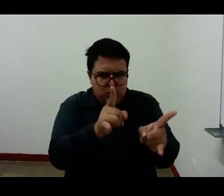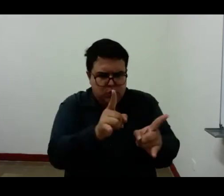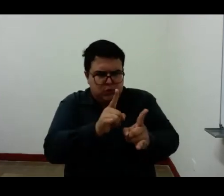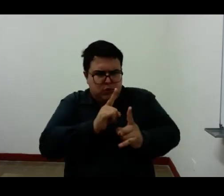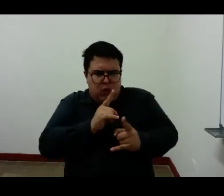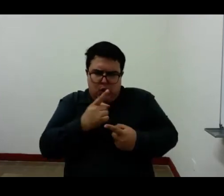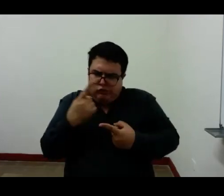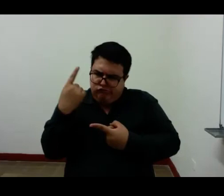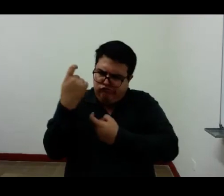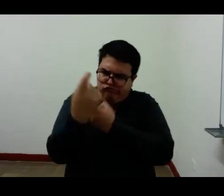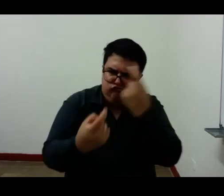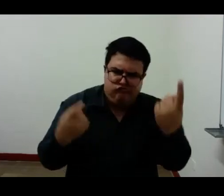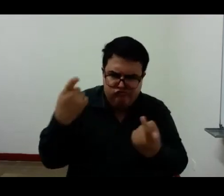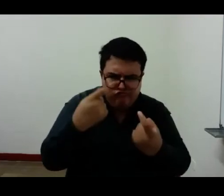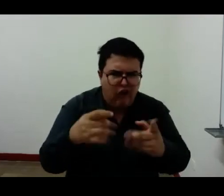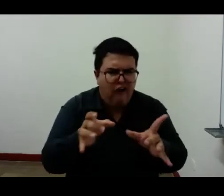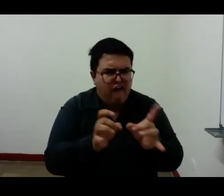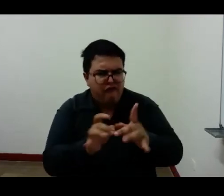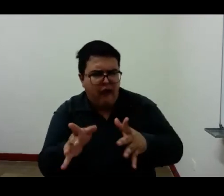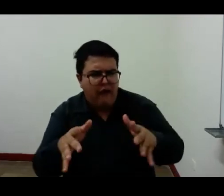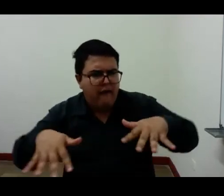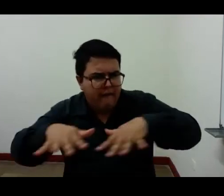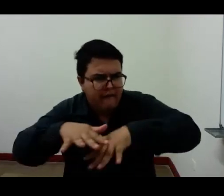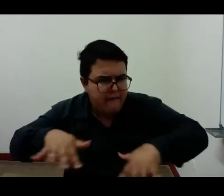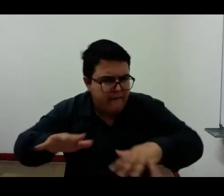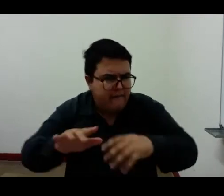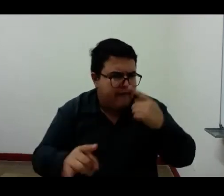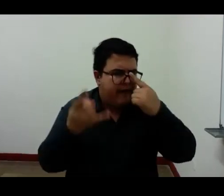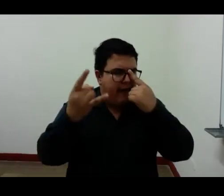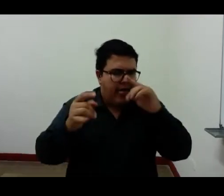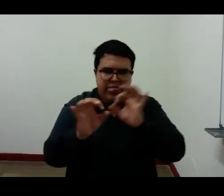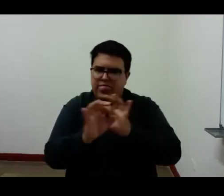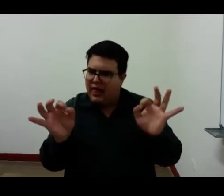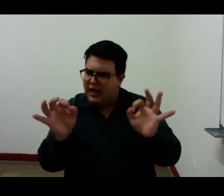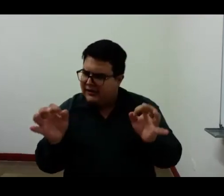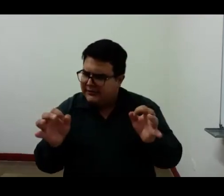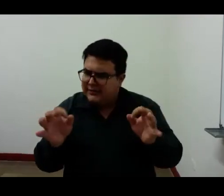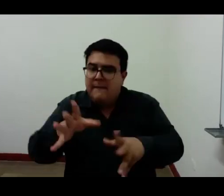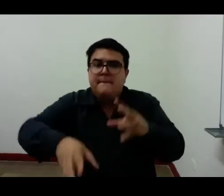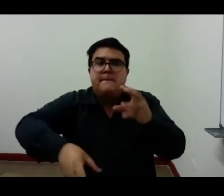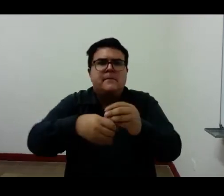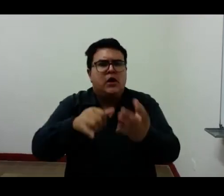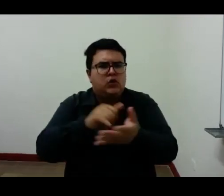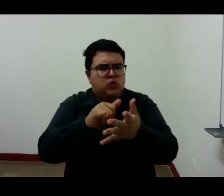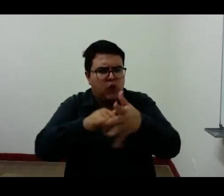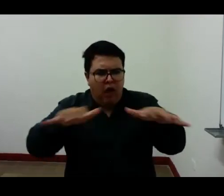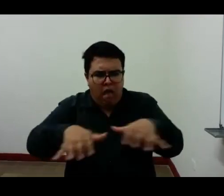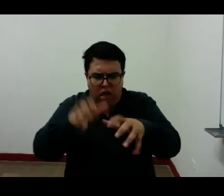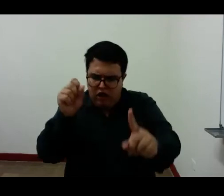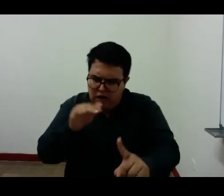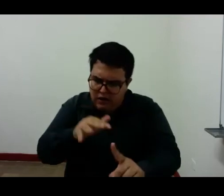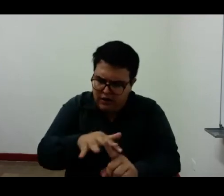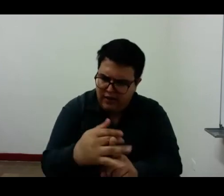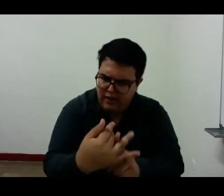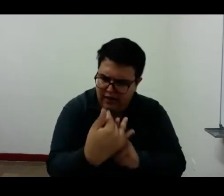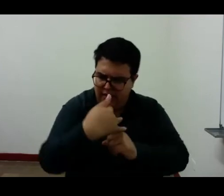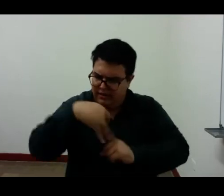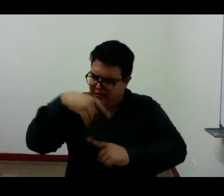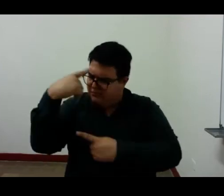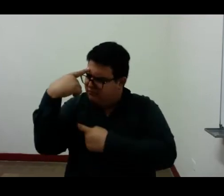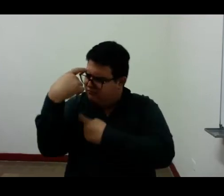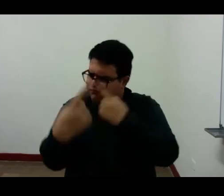ni lugar de nacimiento apenas algunas influencias literarias apuntes